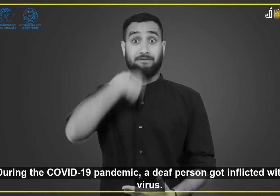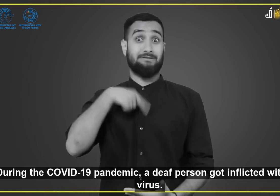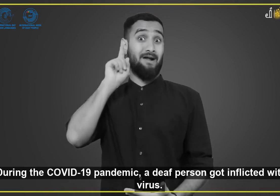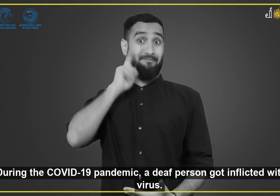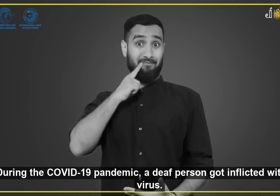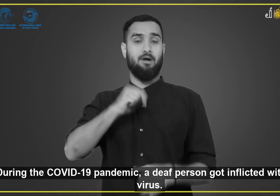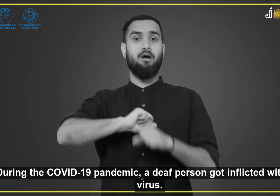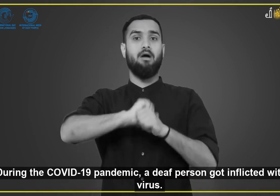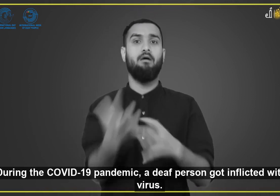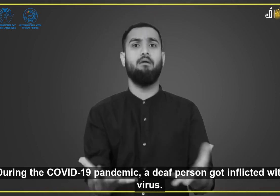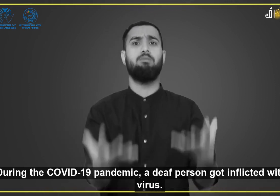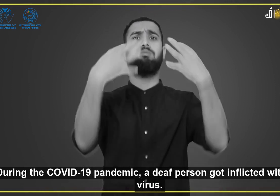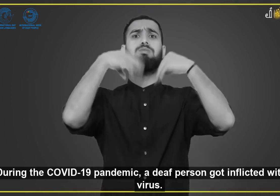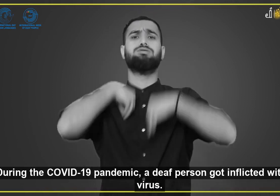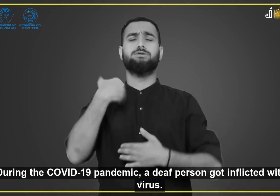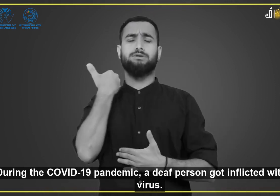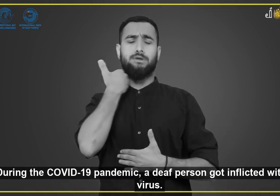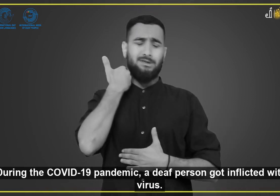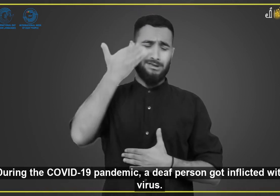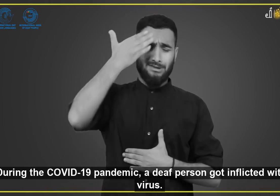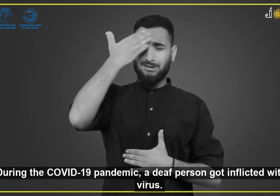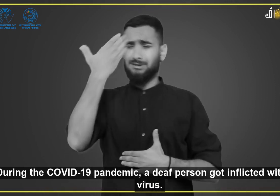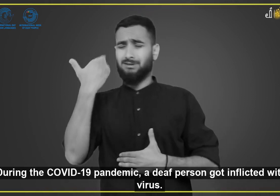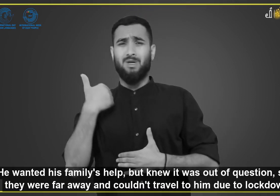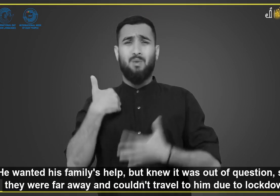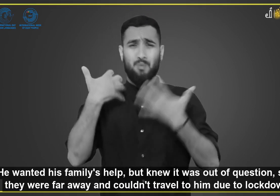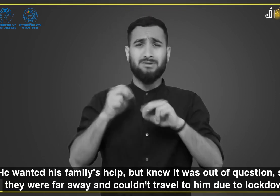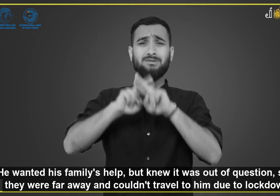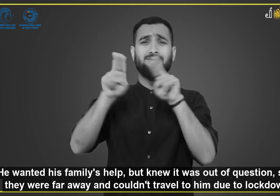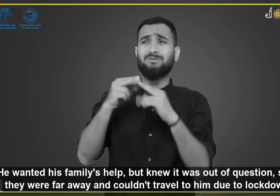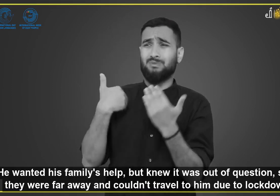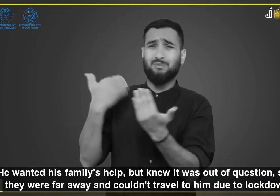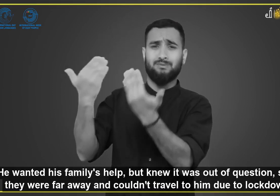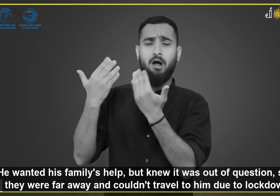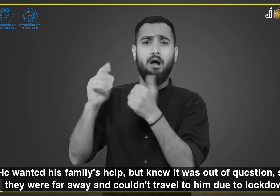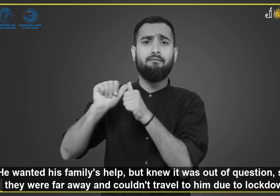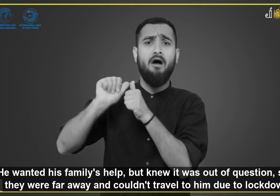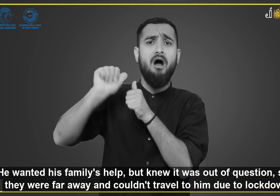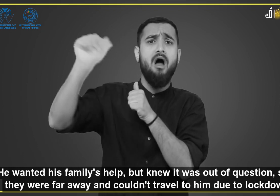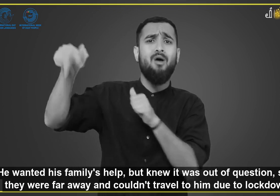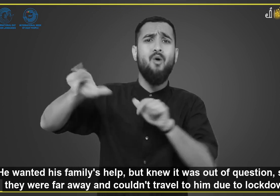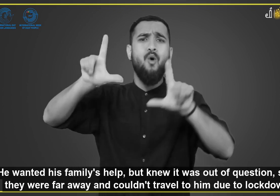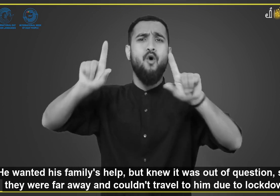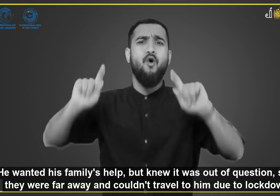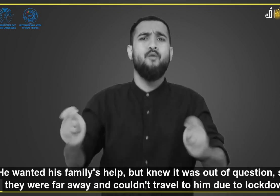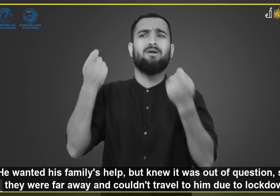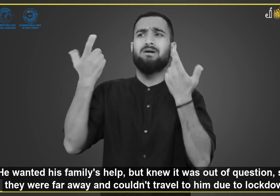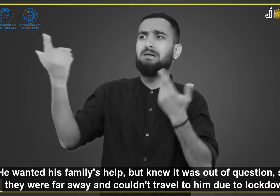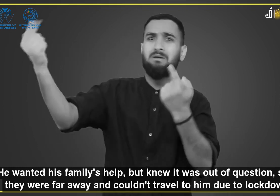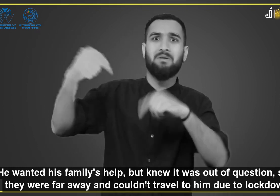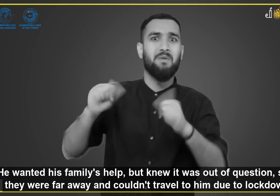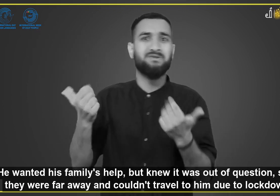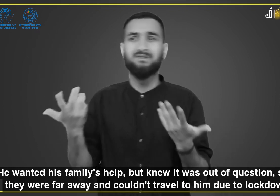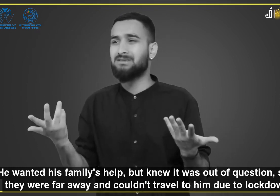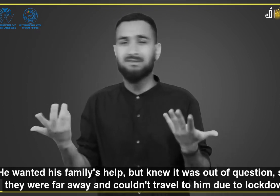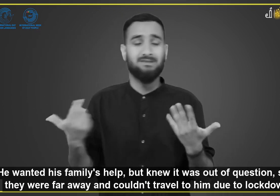तीसरा उधारन जब कोविड महमारी फैली तो बदिर गर्टी जब संक्रमित हो जाते थे तो वह